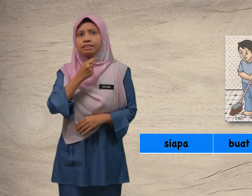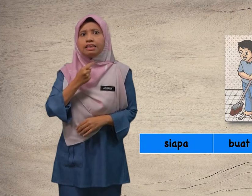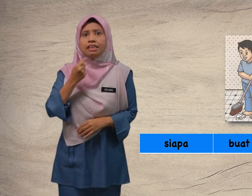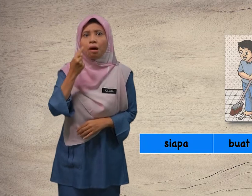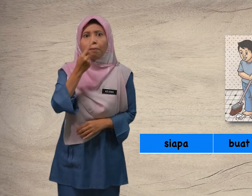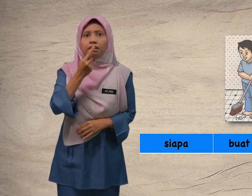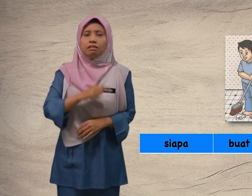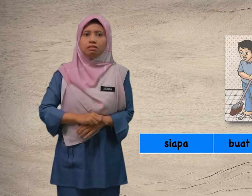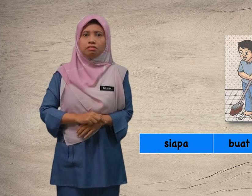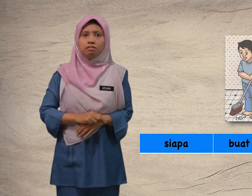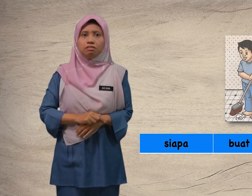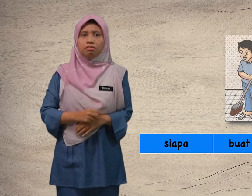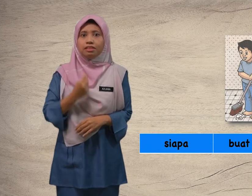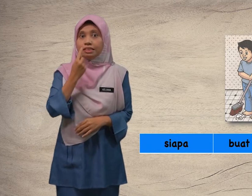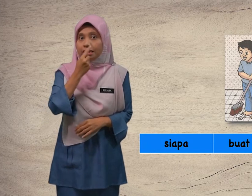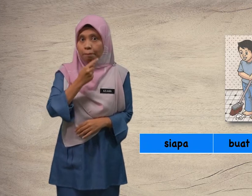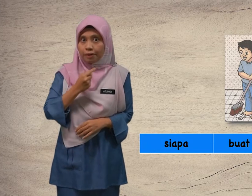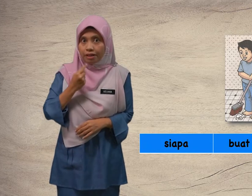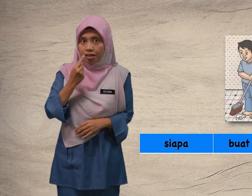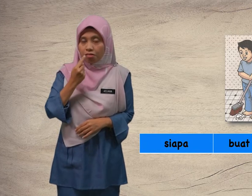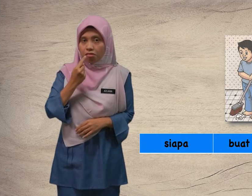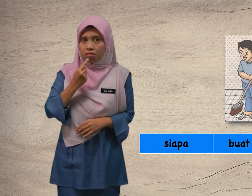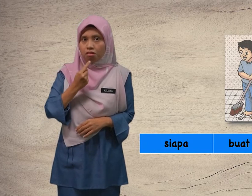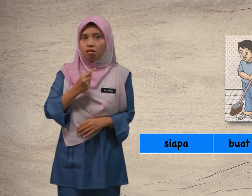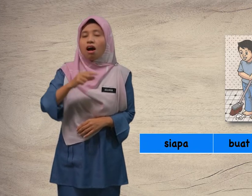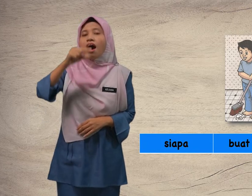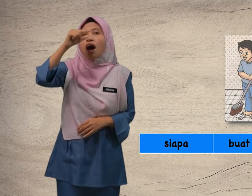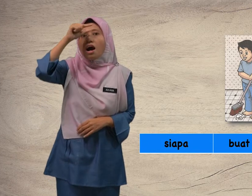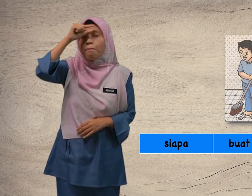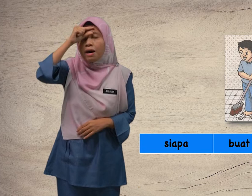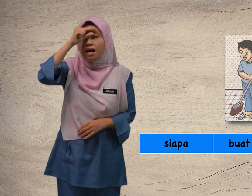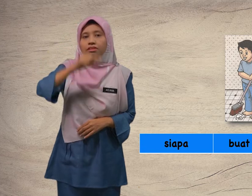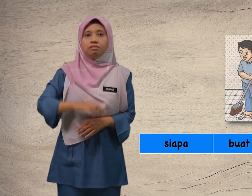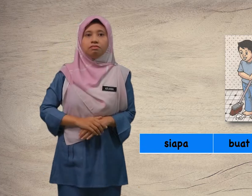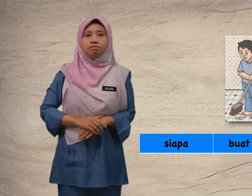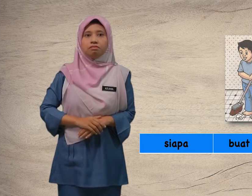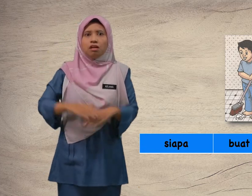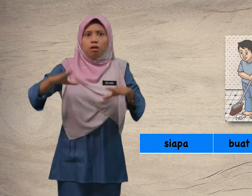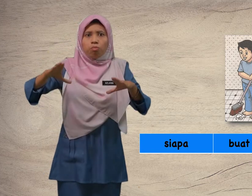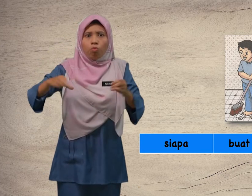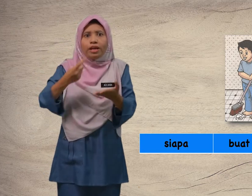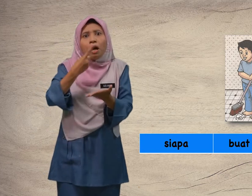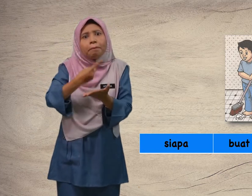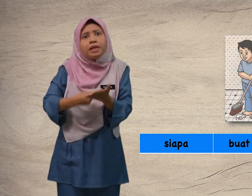Siapa? Siapa? Abang. Buat apa?